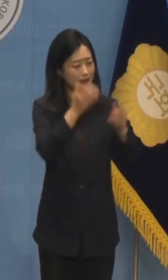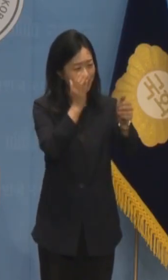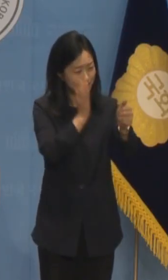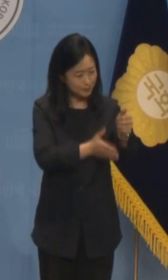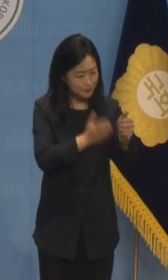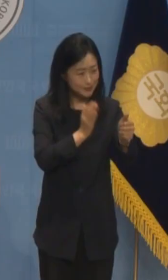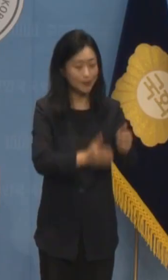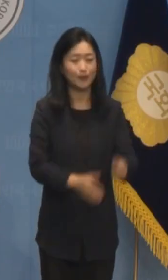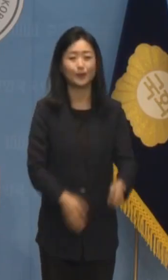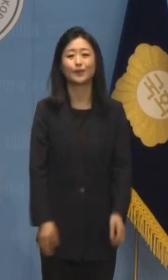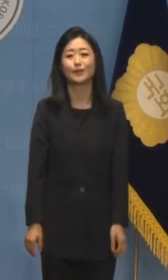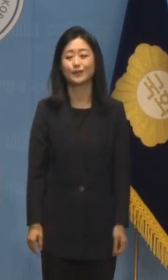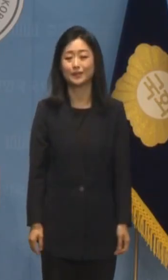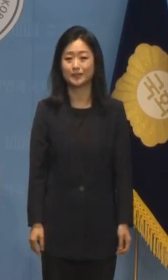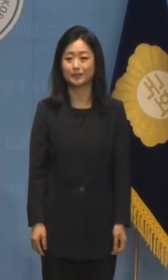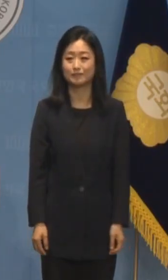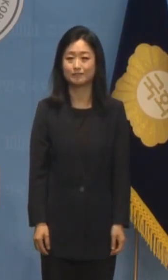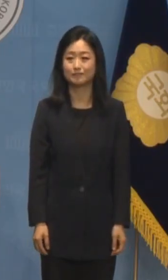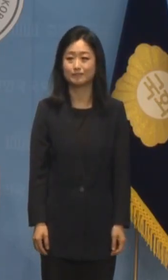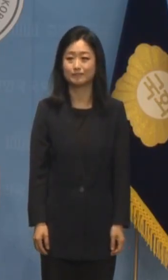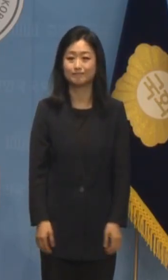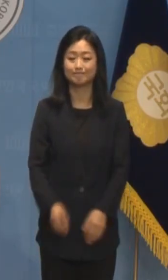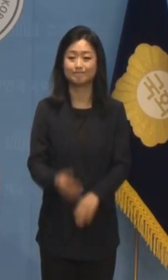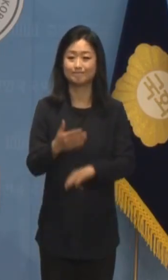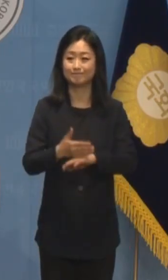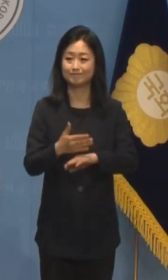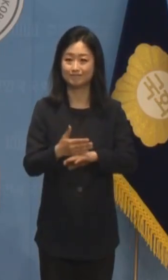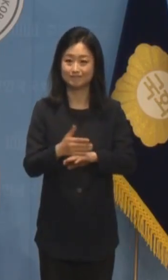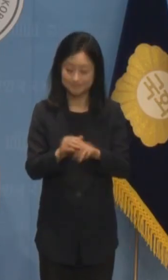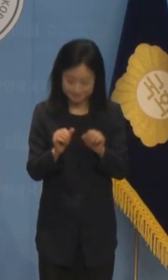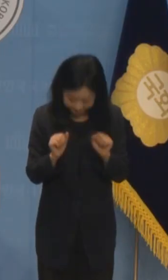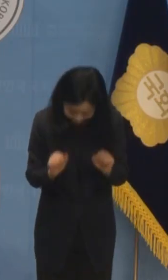명심하시길 바랍니다 이상입니다